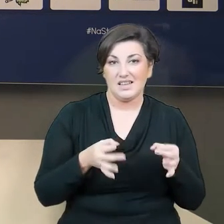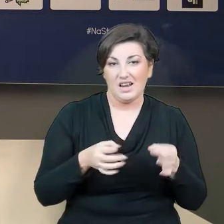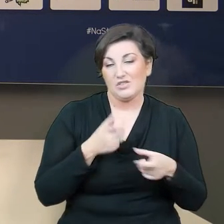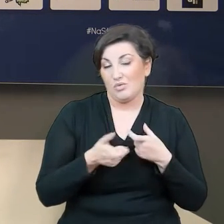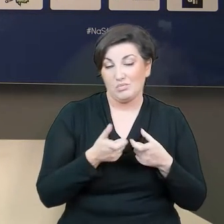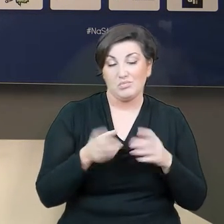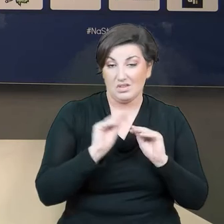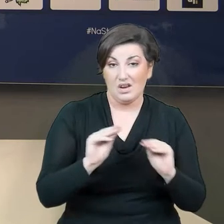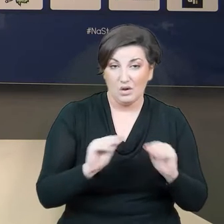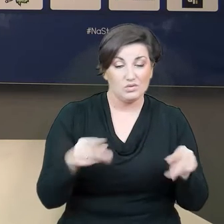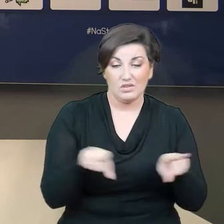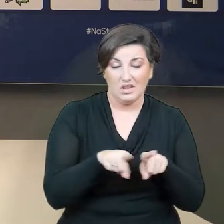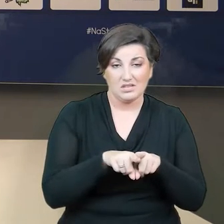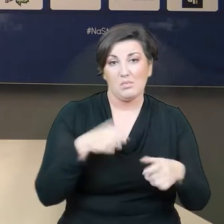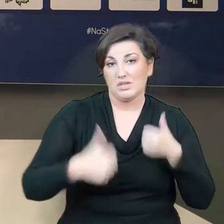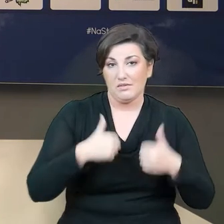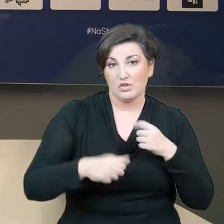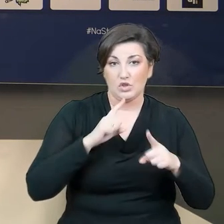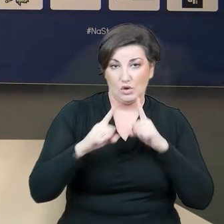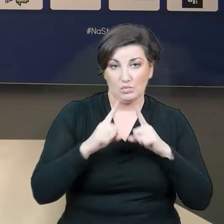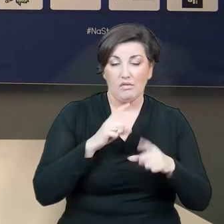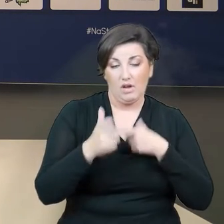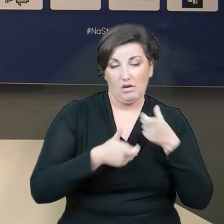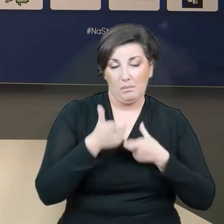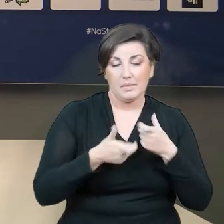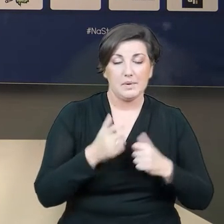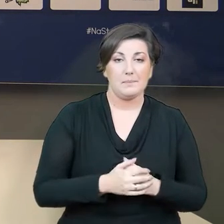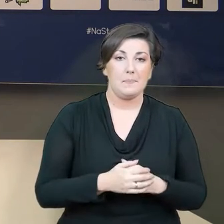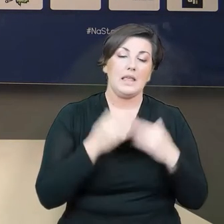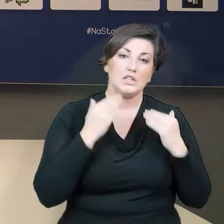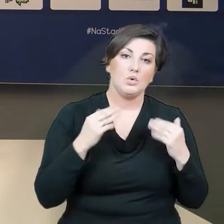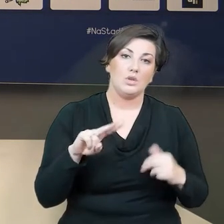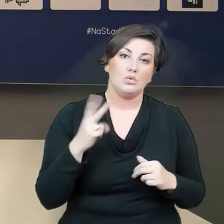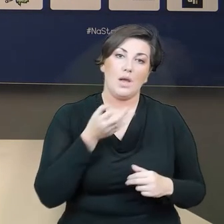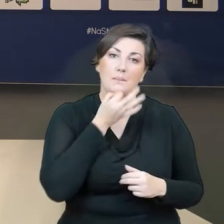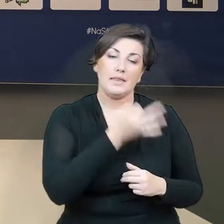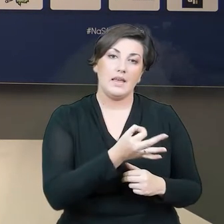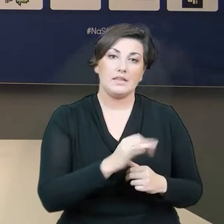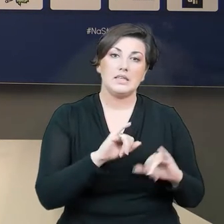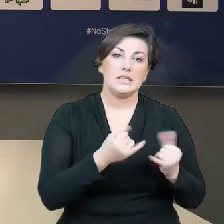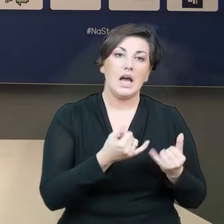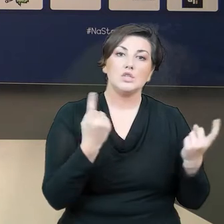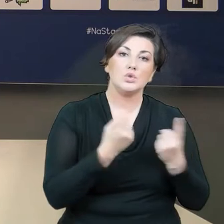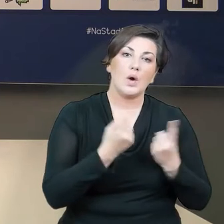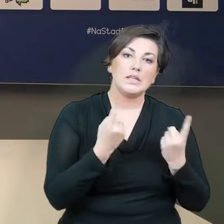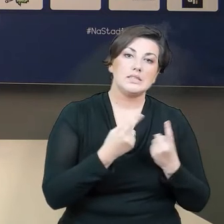sztabem i z zawodnikami w rozmowach zajmujemy. Dziękuję. Drugie pytanie. Jak na tę sytuację reagują piłkarze warty?